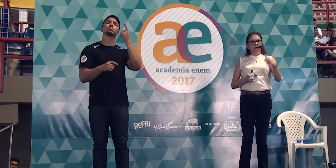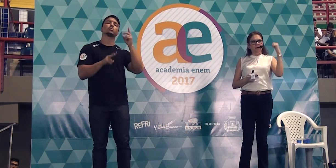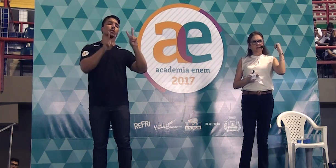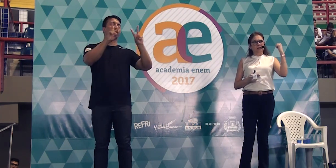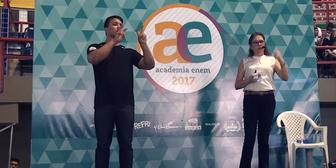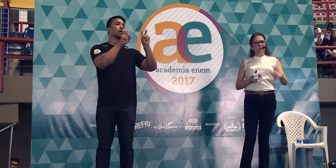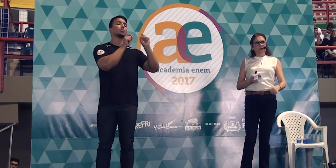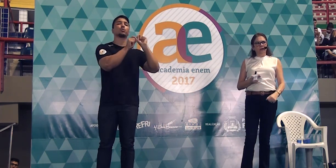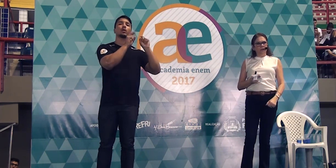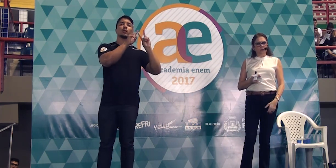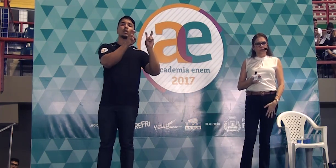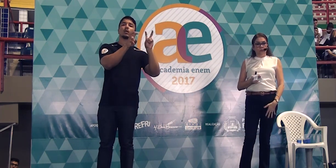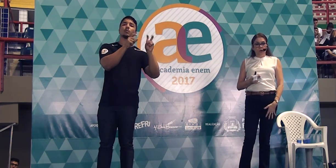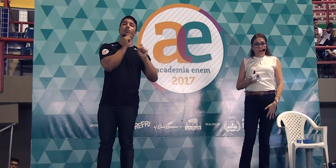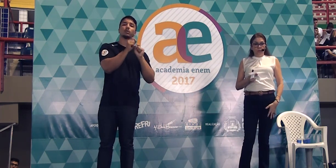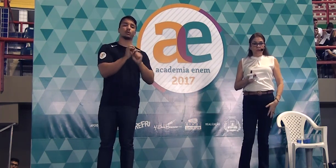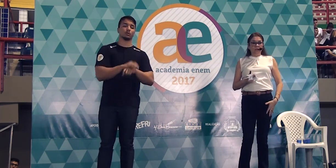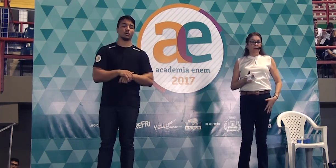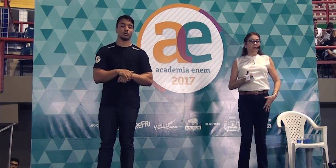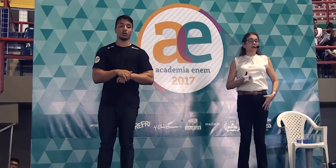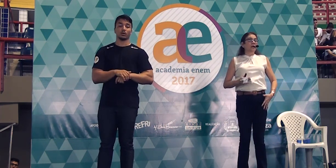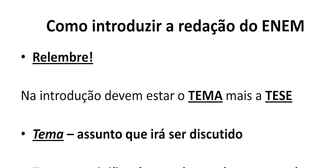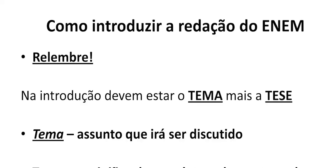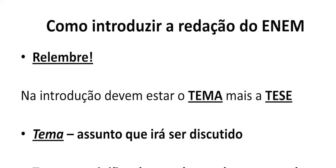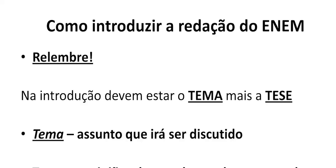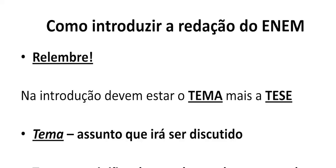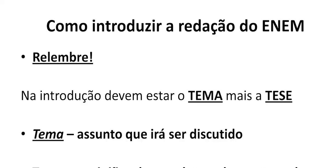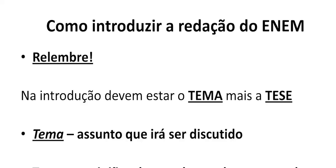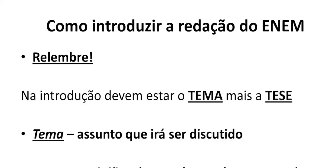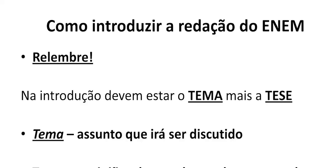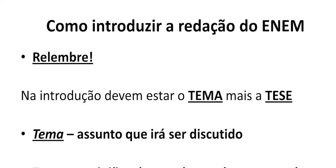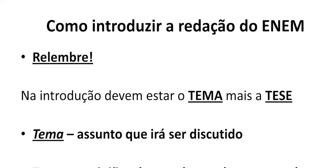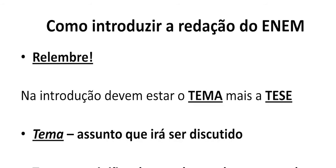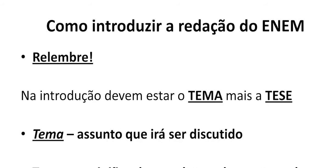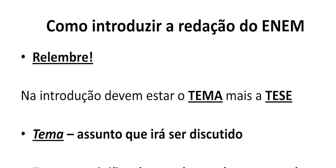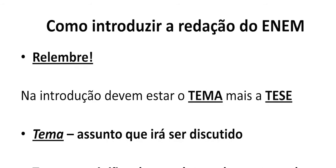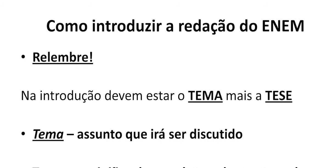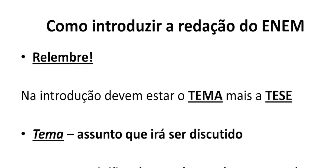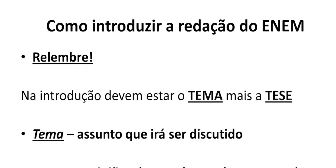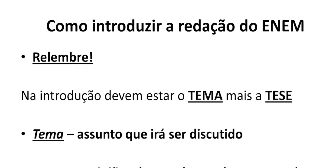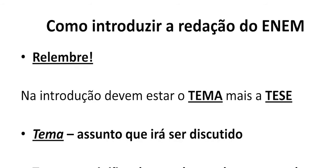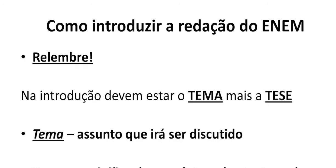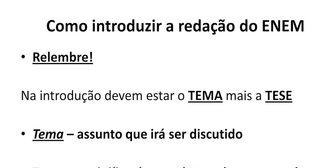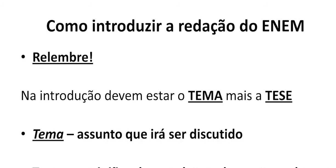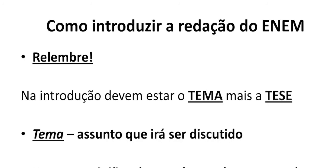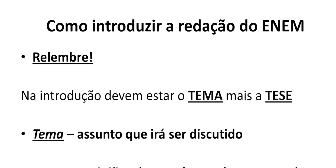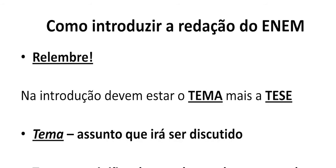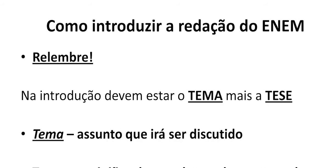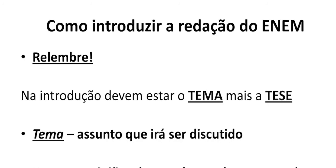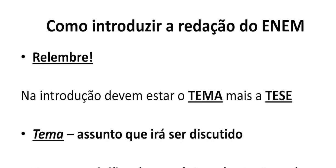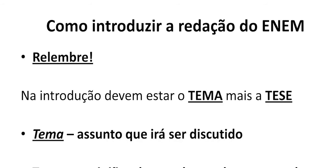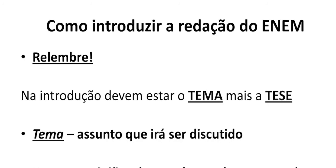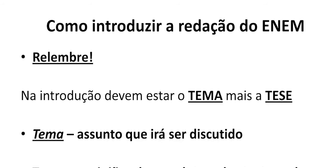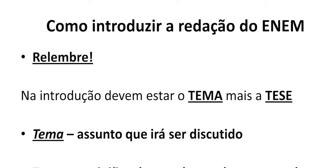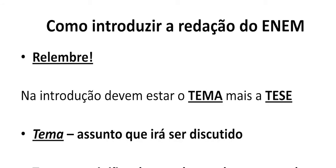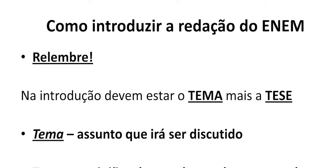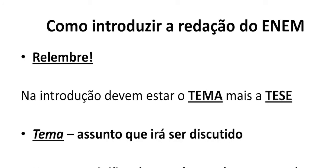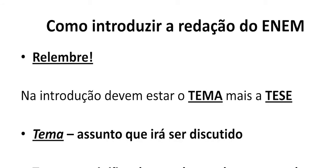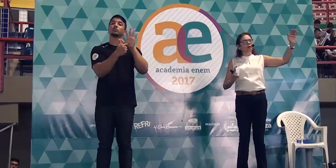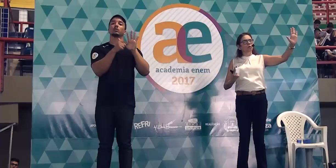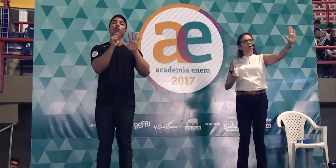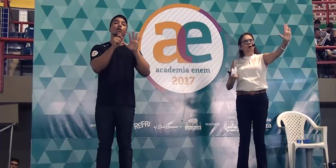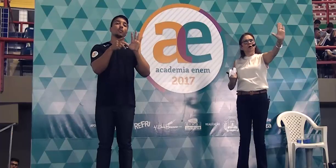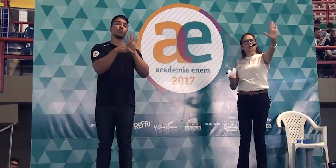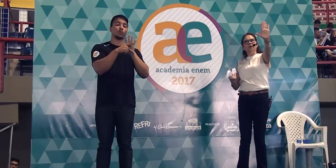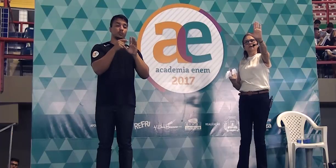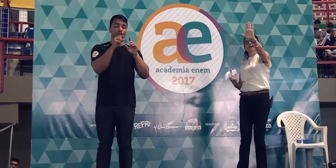lembrando aqui, essa aula foi aula um. O tema é você mostrar para quem vai corrigir seu texto. A partir